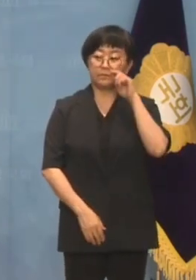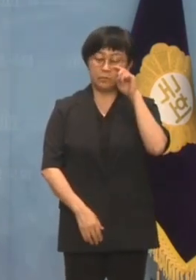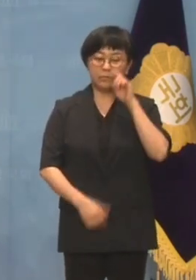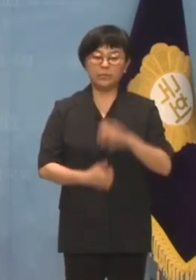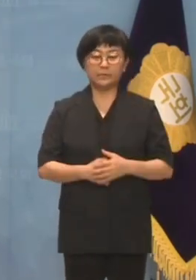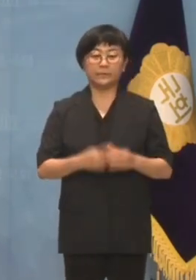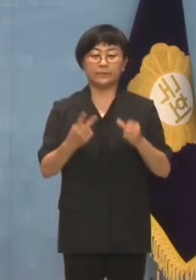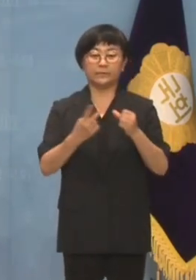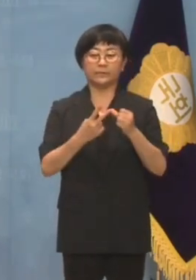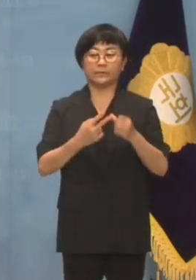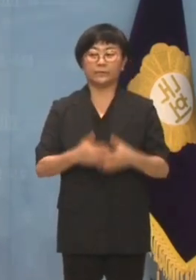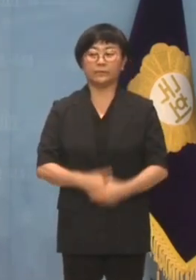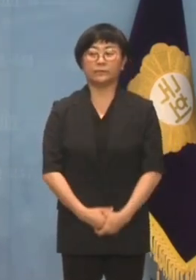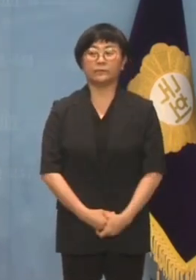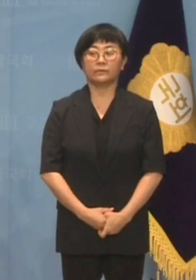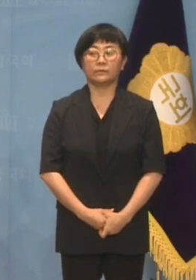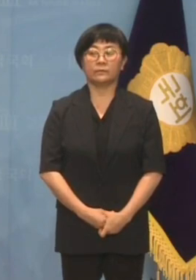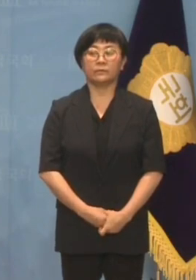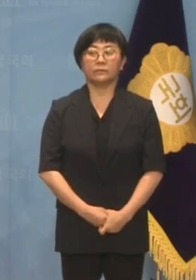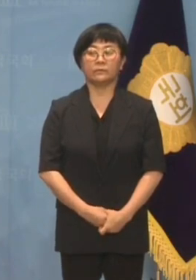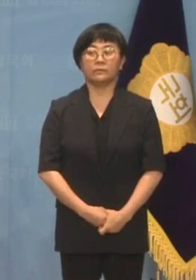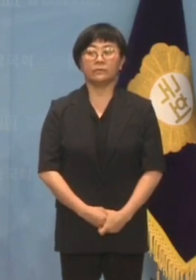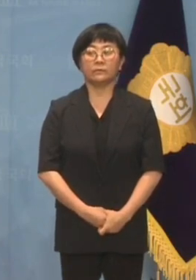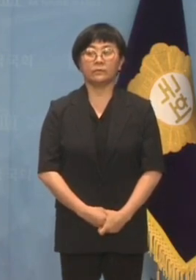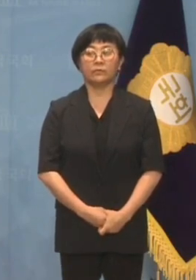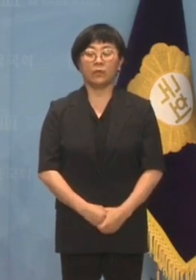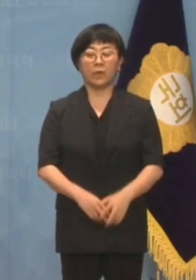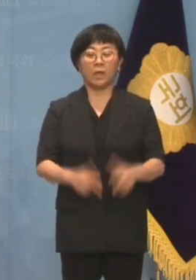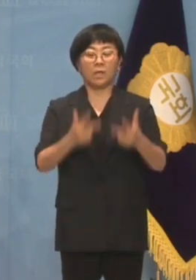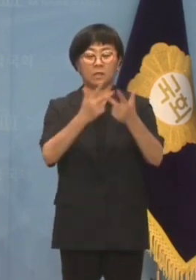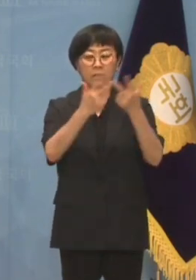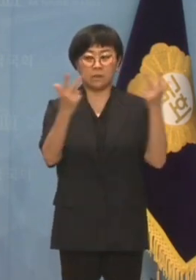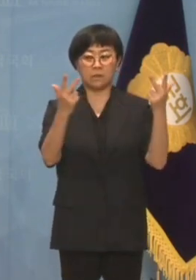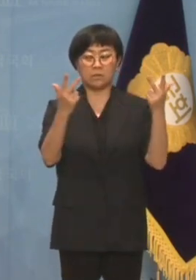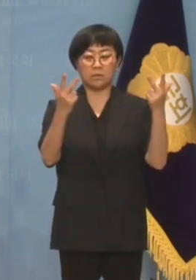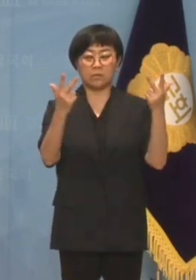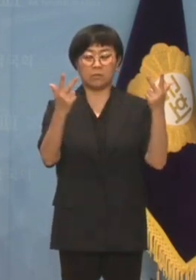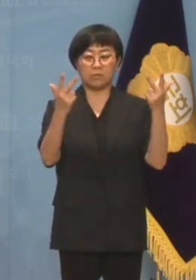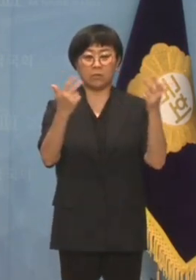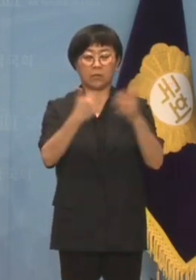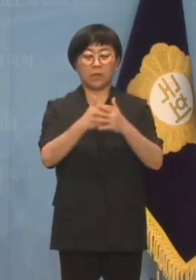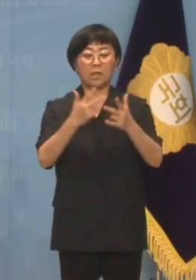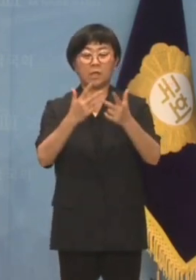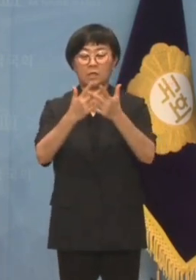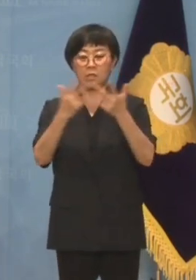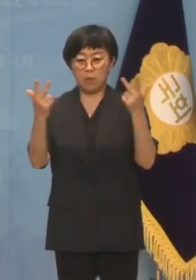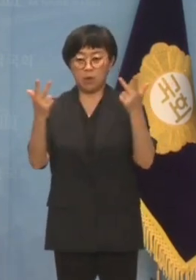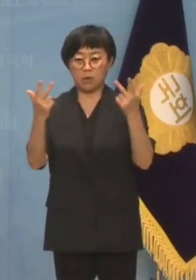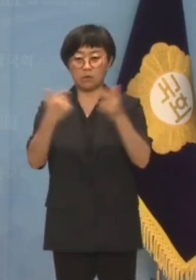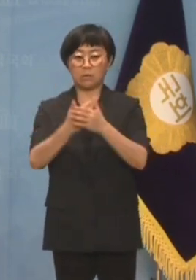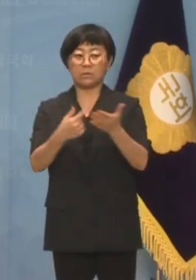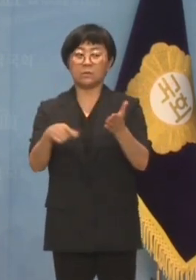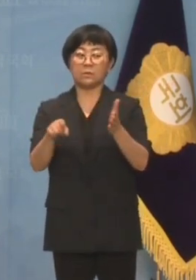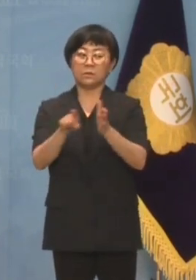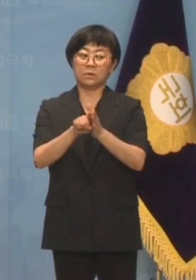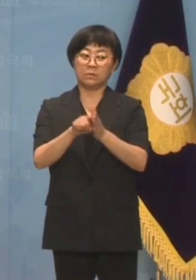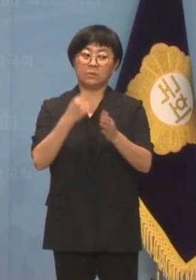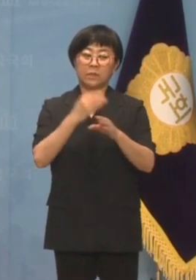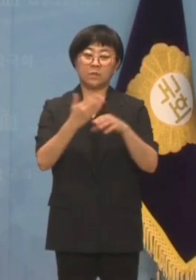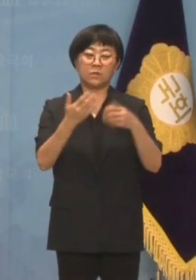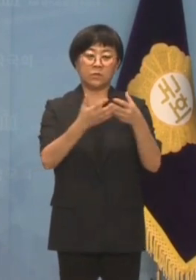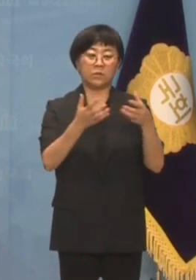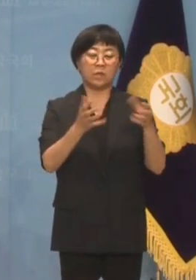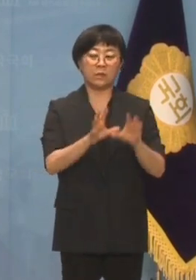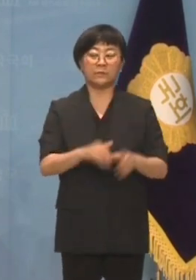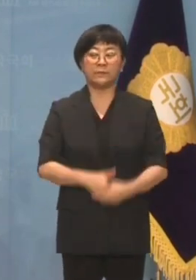두 번째 논평입니다. 이재명의 이재명에 의한 이재명을 위한 민주당